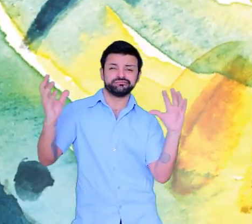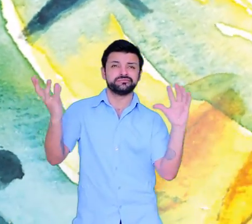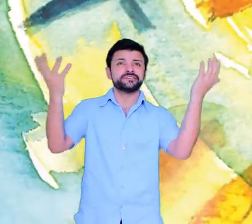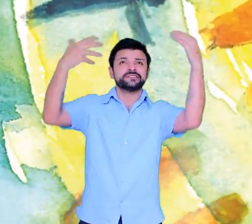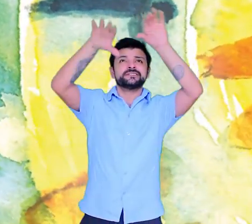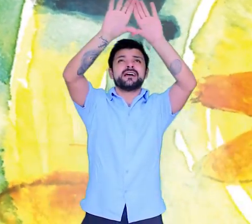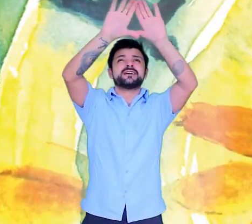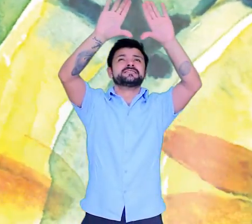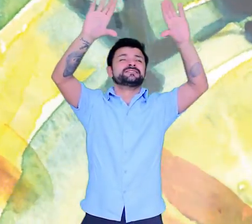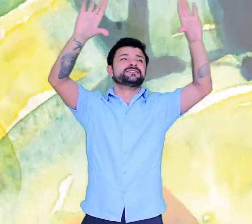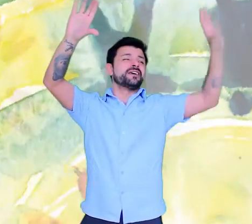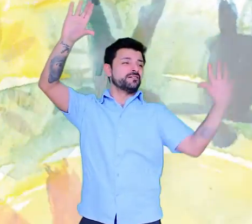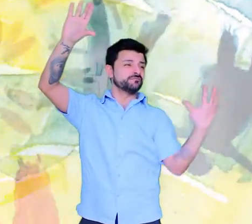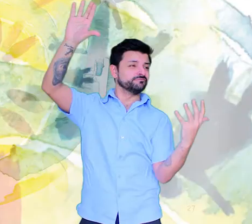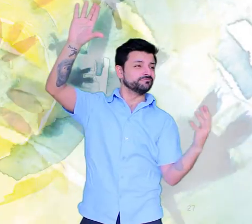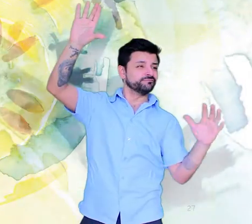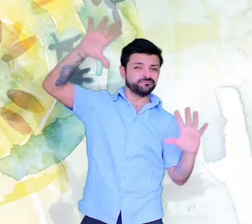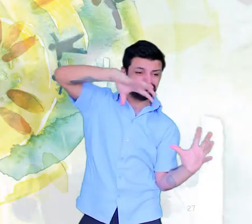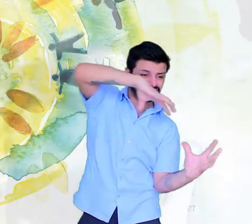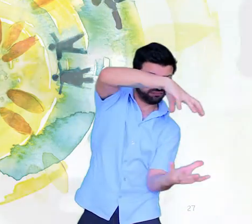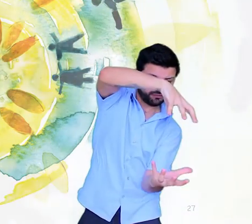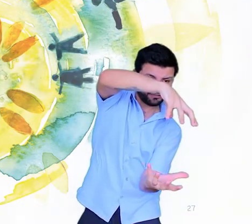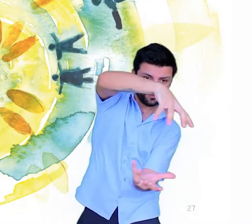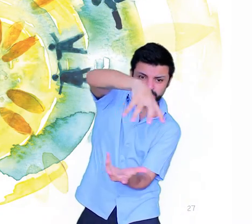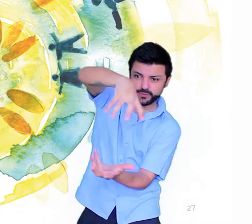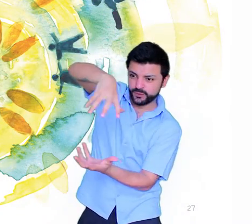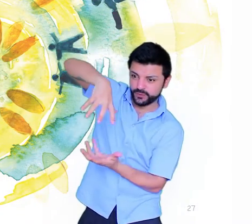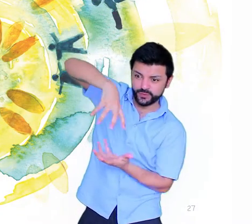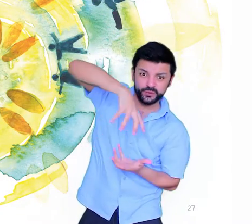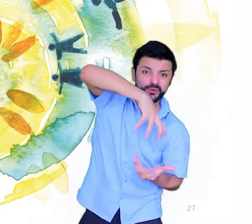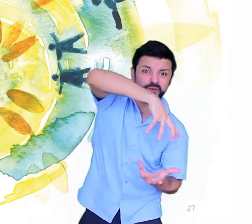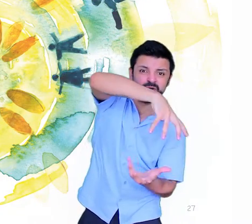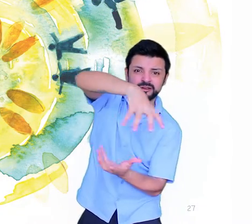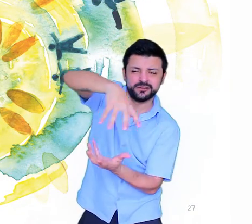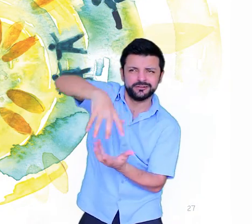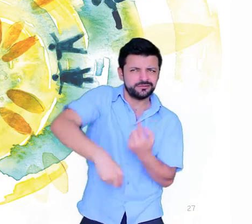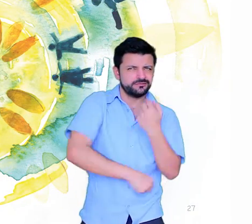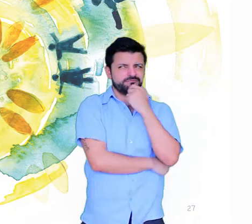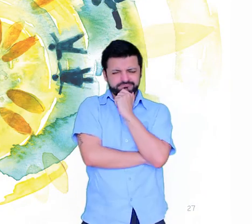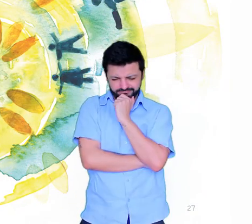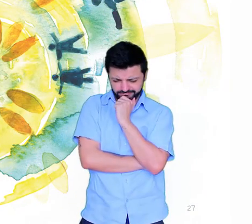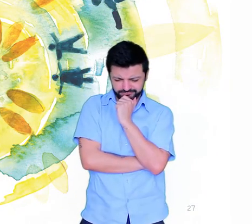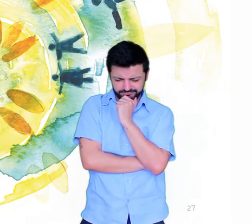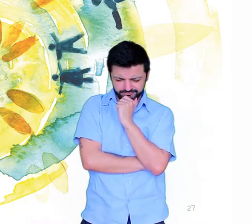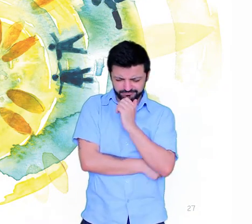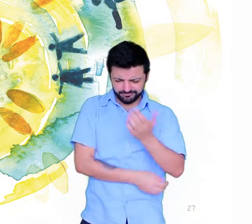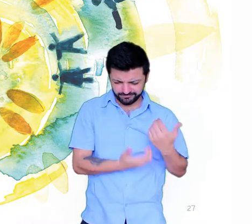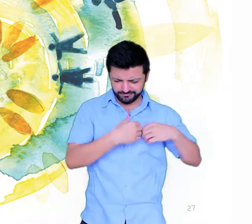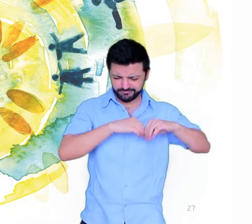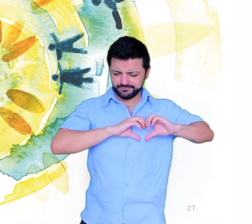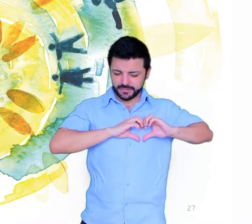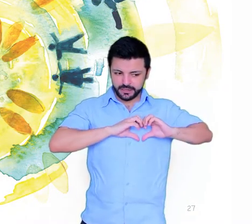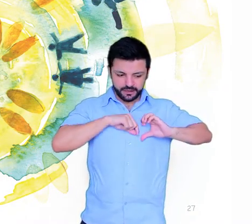Gira-mundo Giro e penso Meu coração é mais profundo